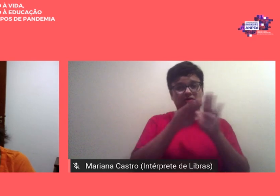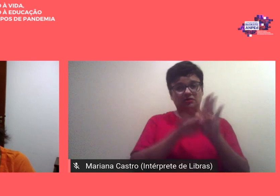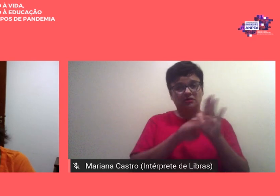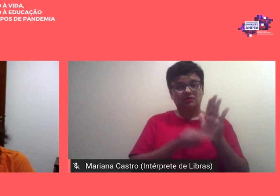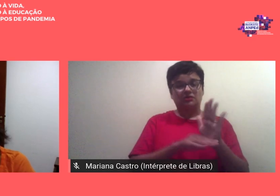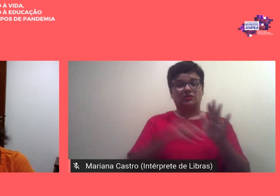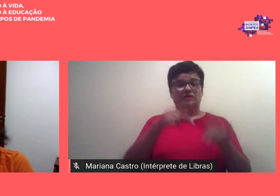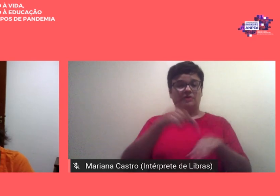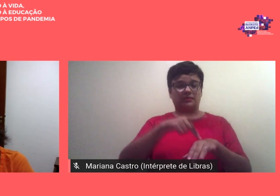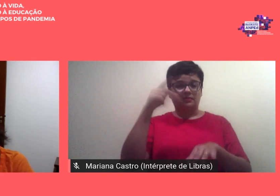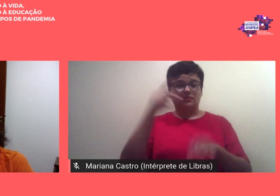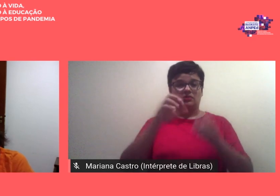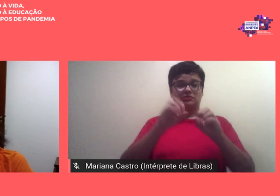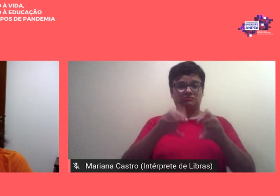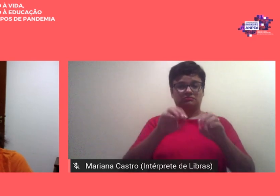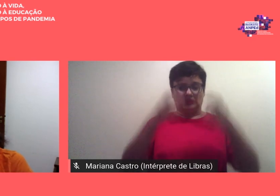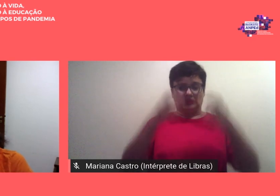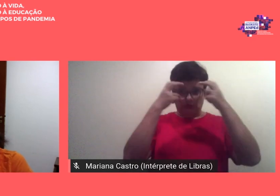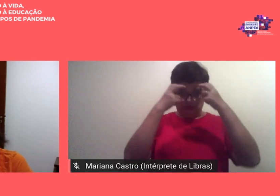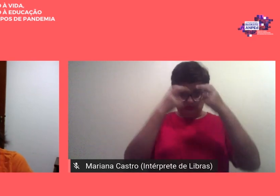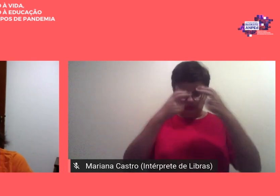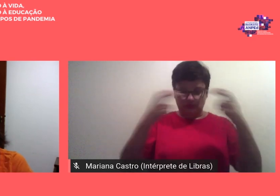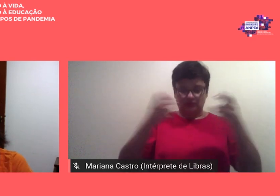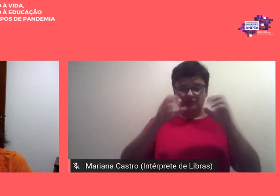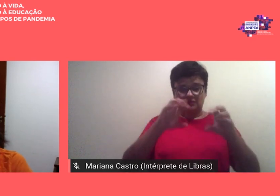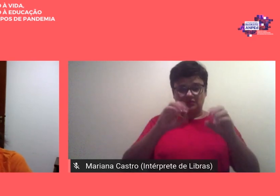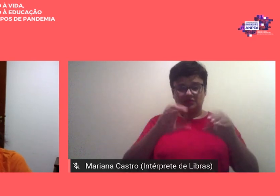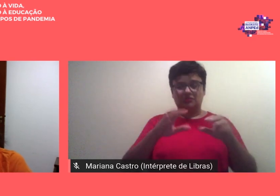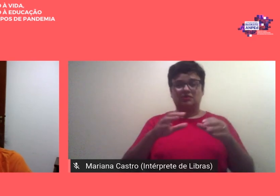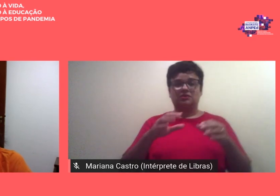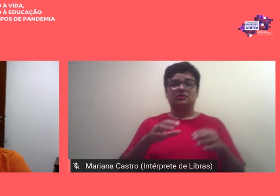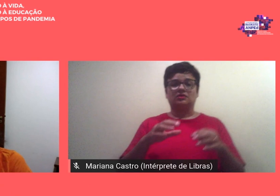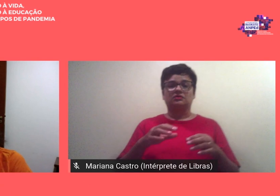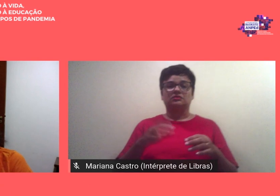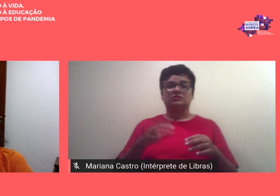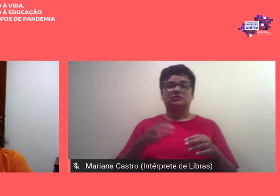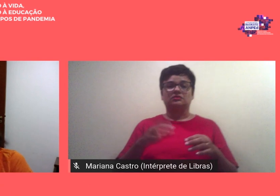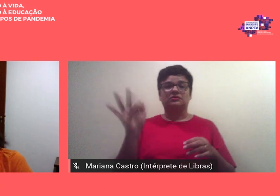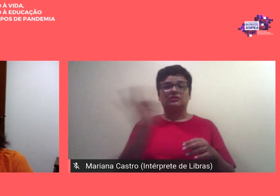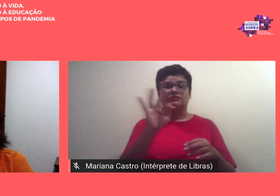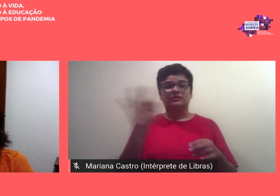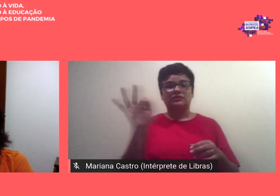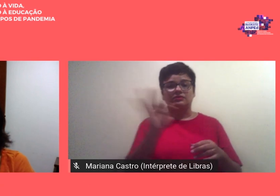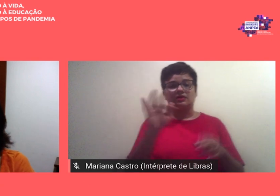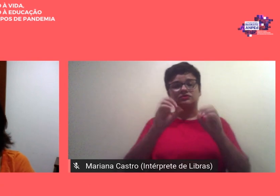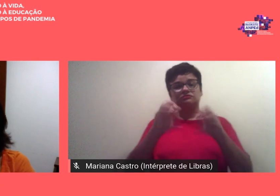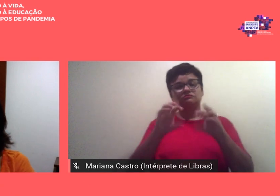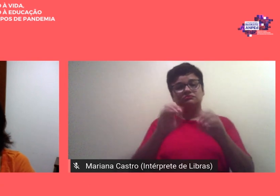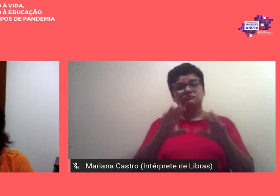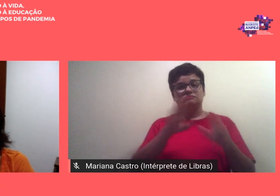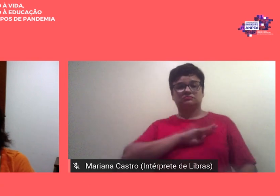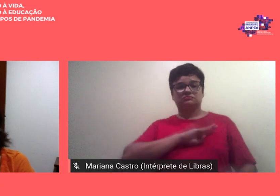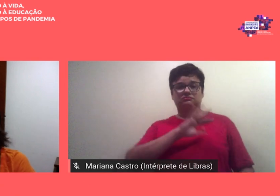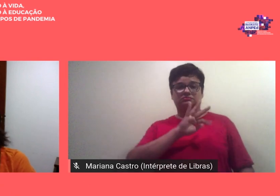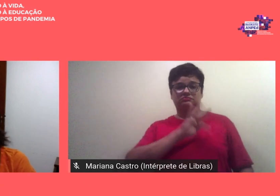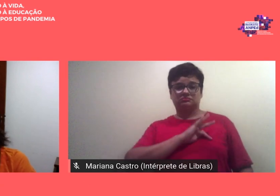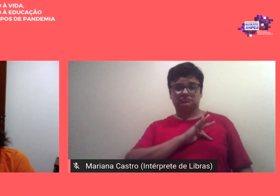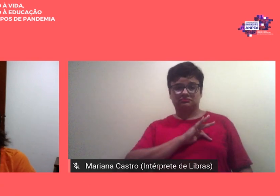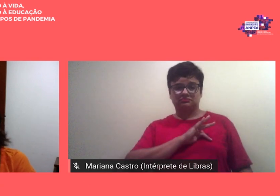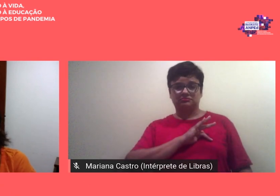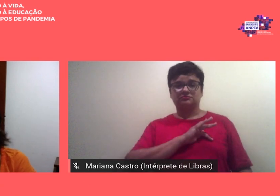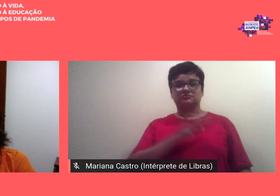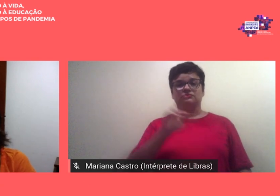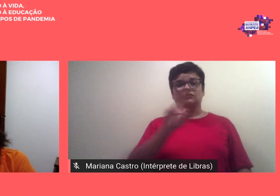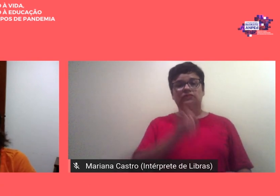educação cultura e comunicação em periferias urbanas da Faculdade de Educação da Baixada Fluminense da